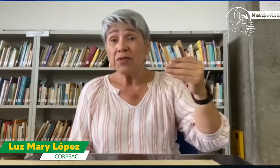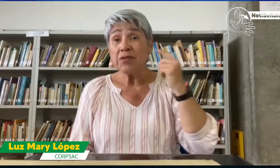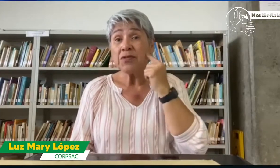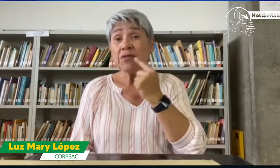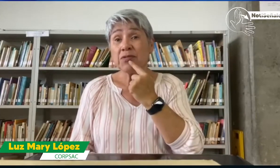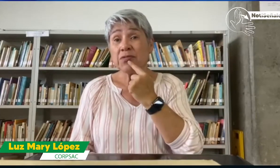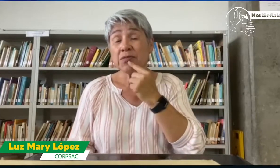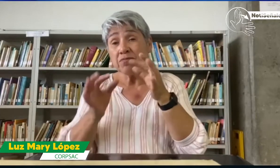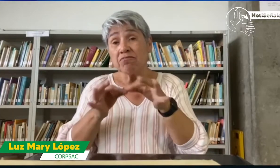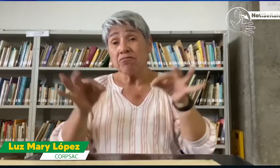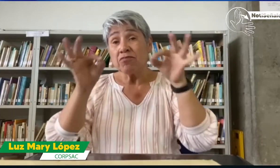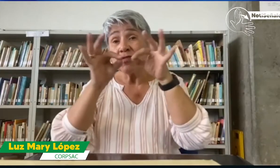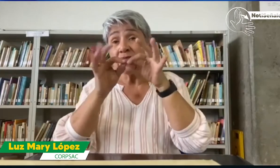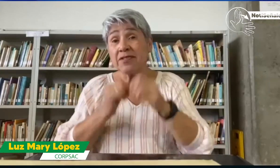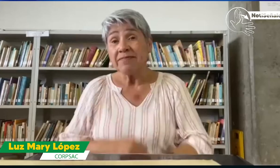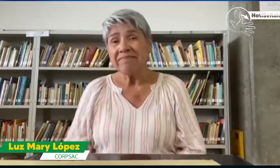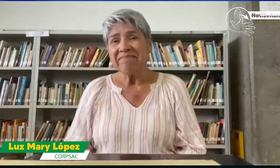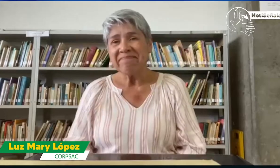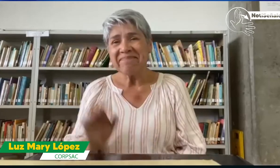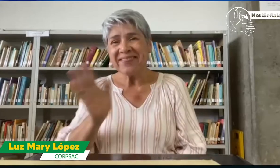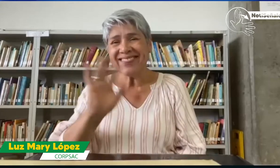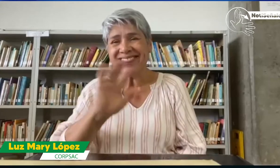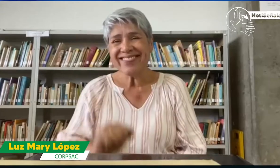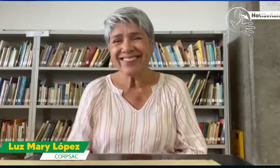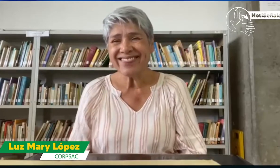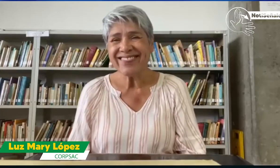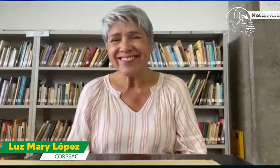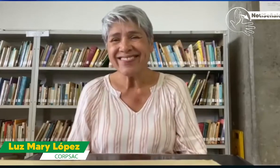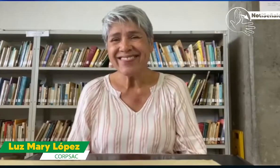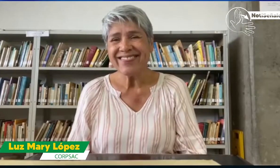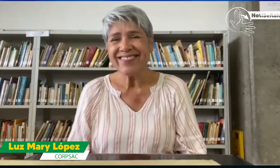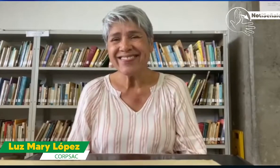en el futuro de nuestros niños sordos que es tan importante. Chao.